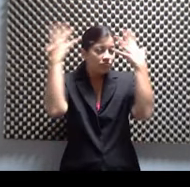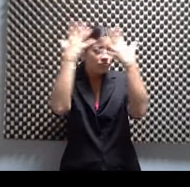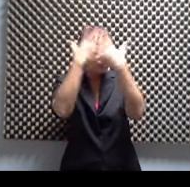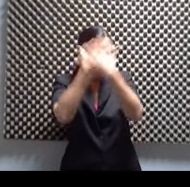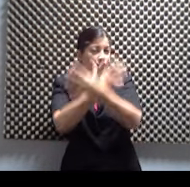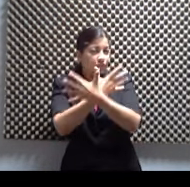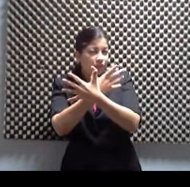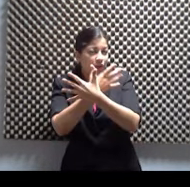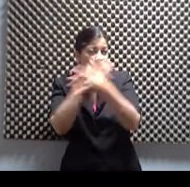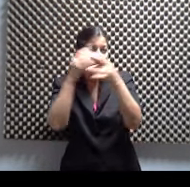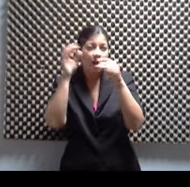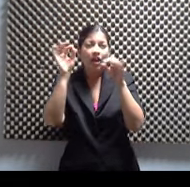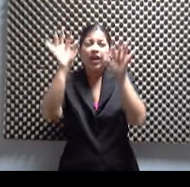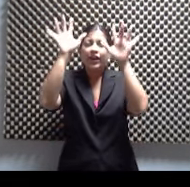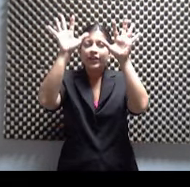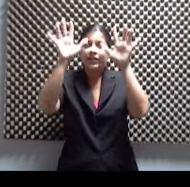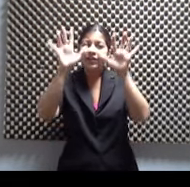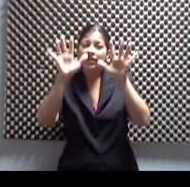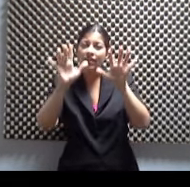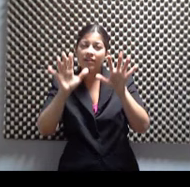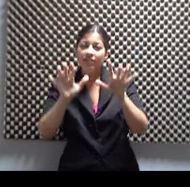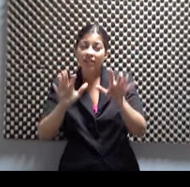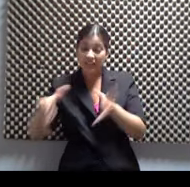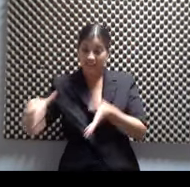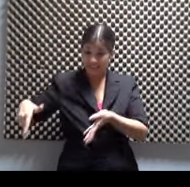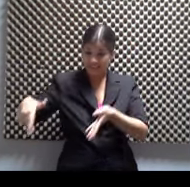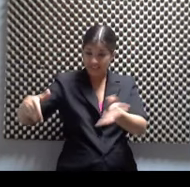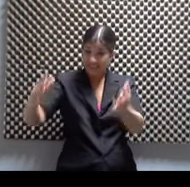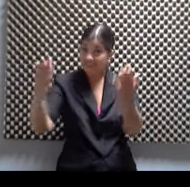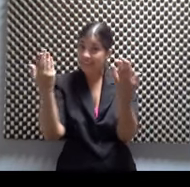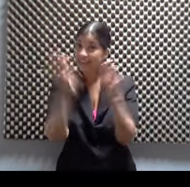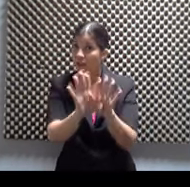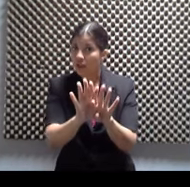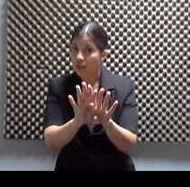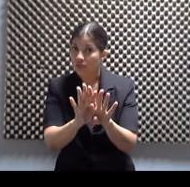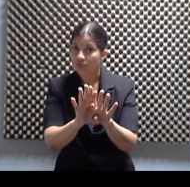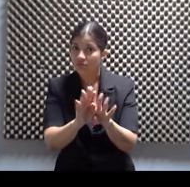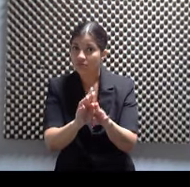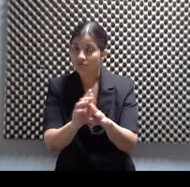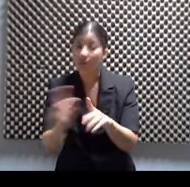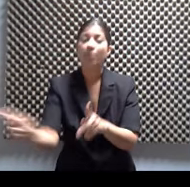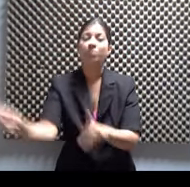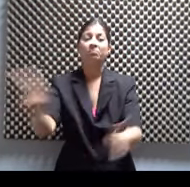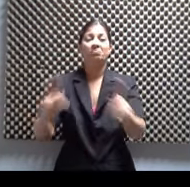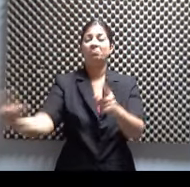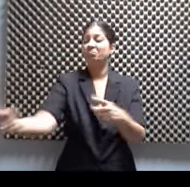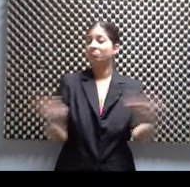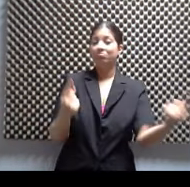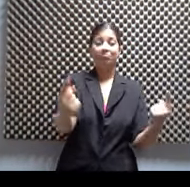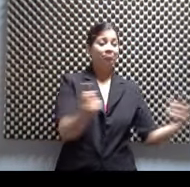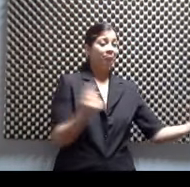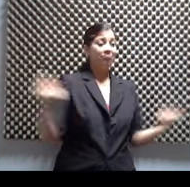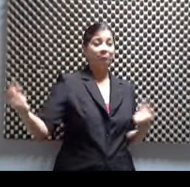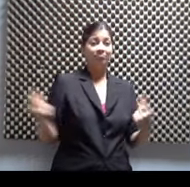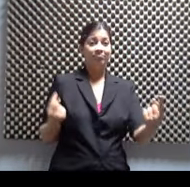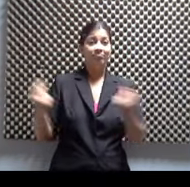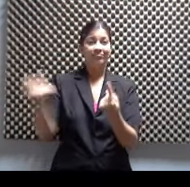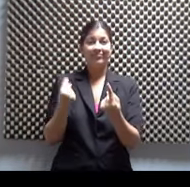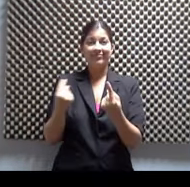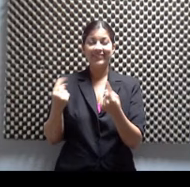nevando, que todas las carreteras se han cerrado, empiezan a llegar estos huéspedes. Y todos estos huéspedes tienen unas características muy